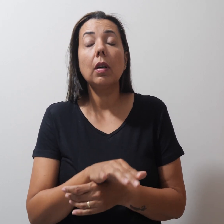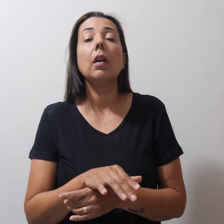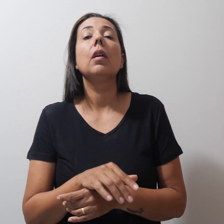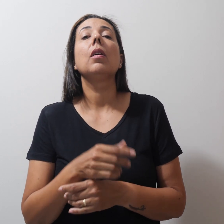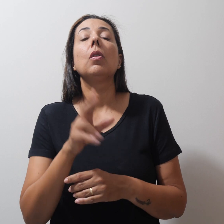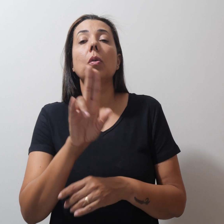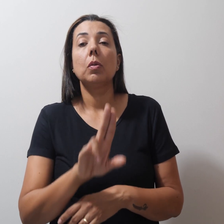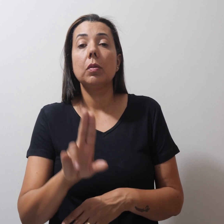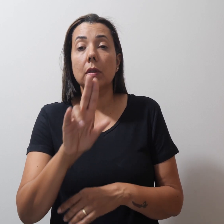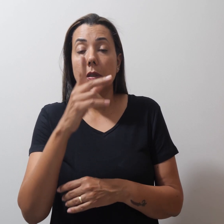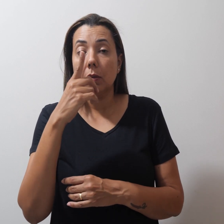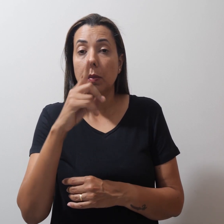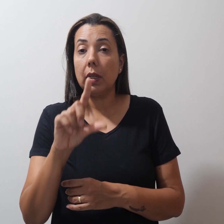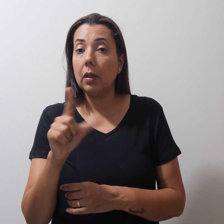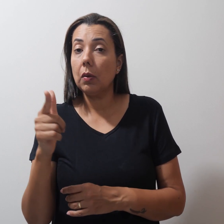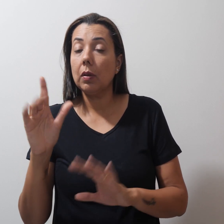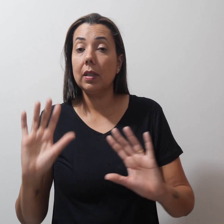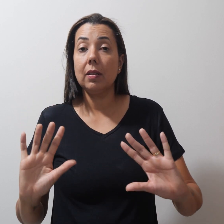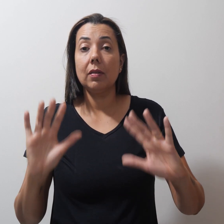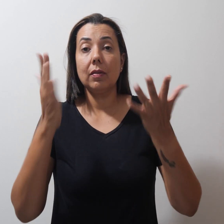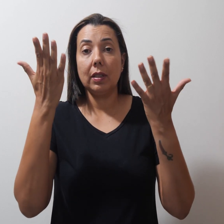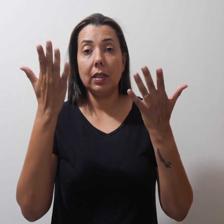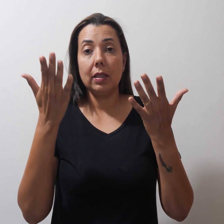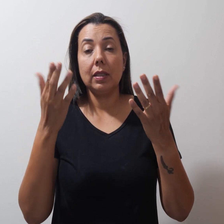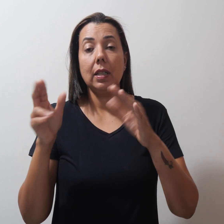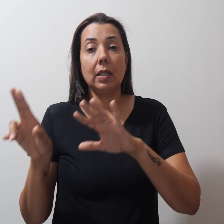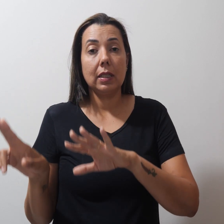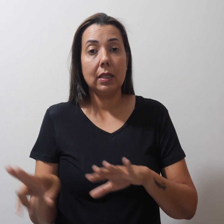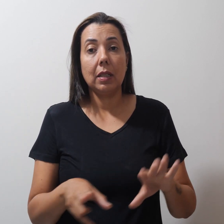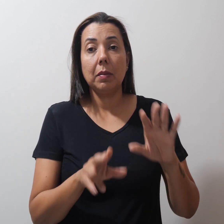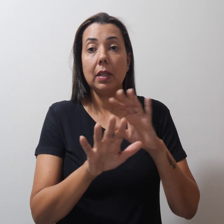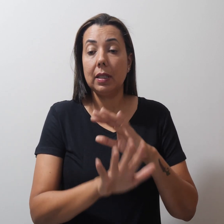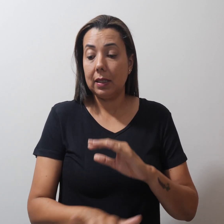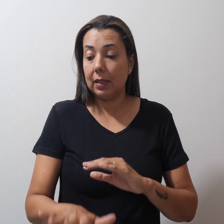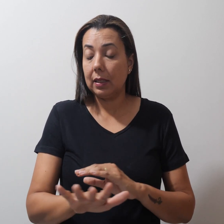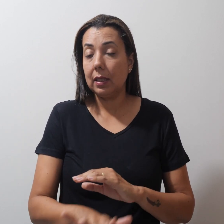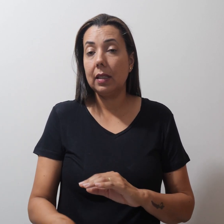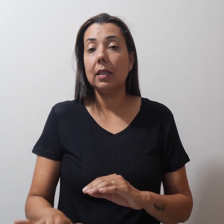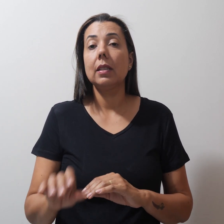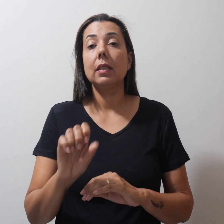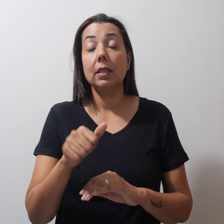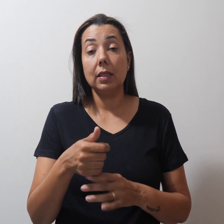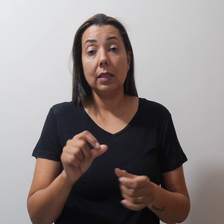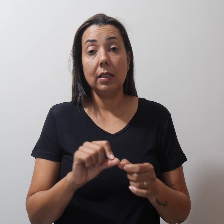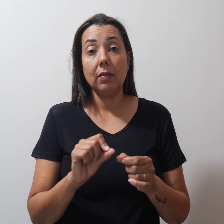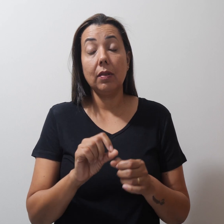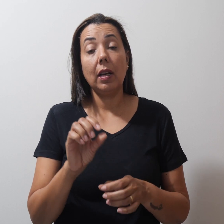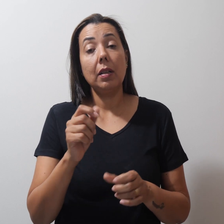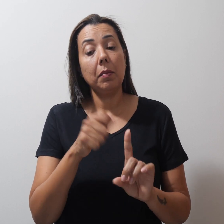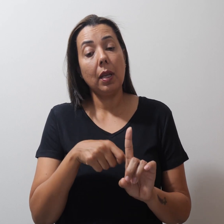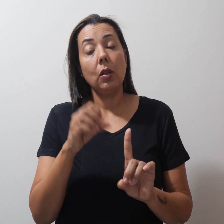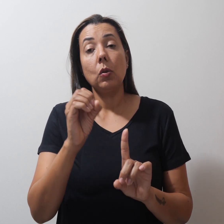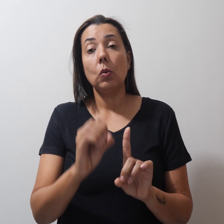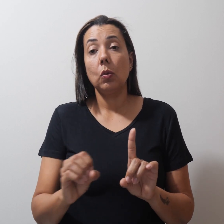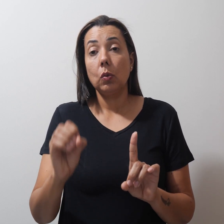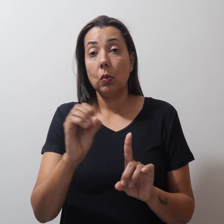usado para outra festa, a Semana das Crianças, que ocorre em outubro. O TV